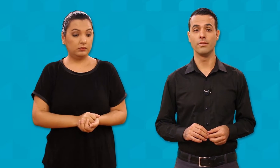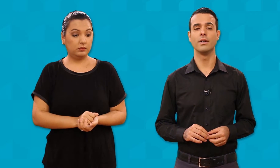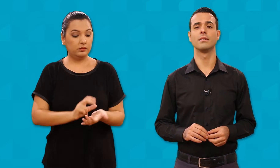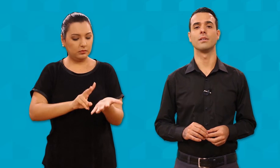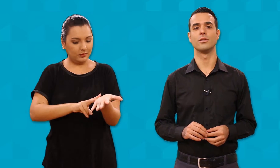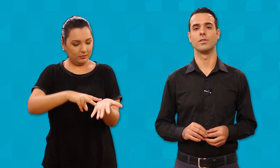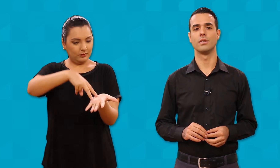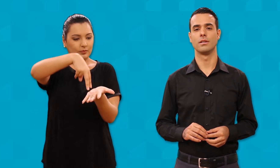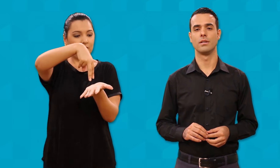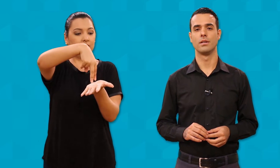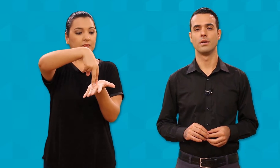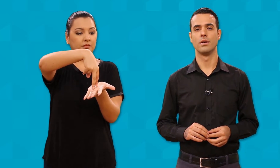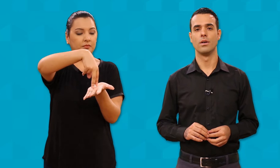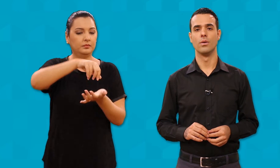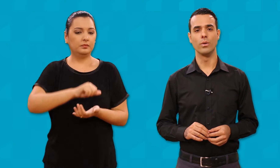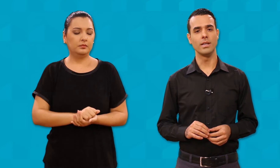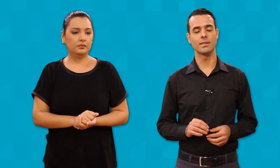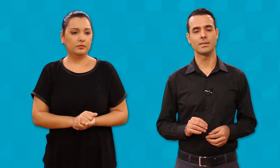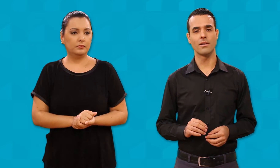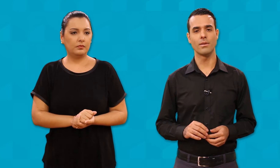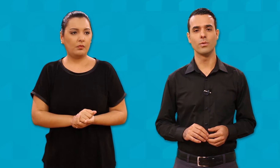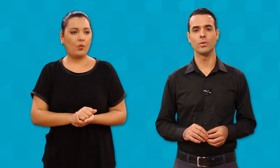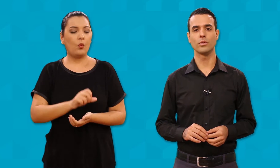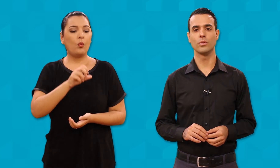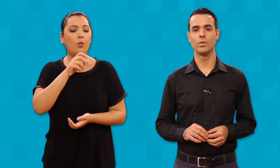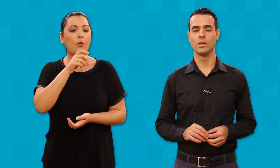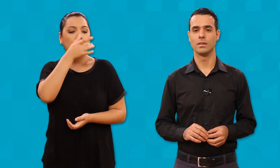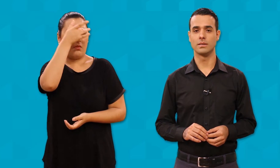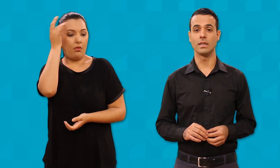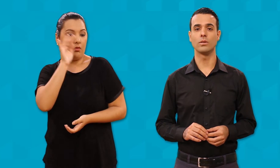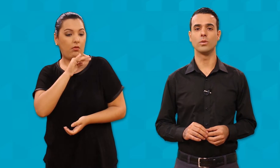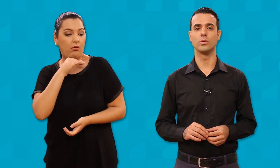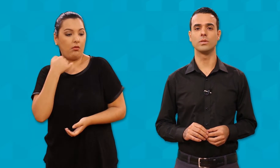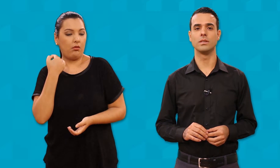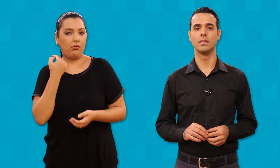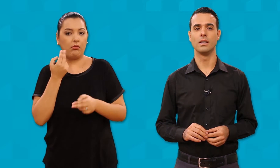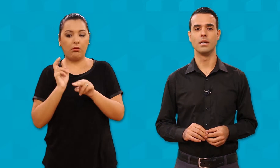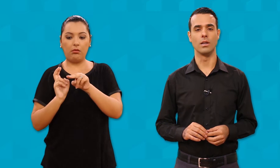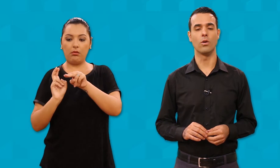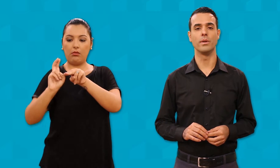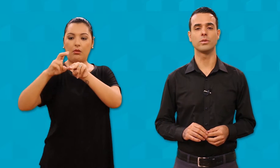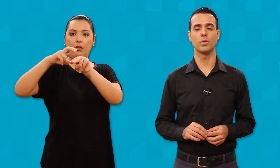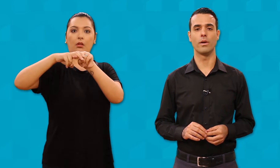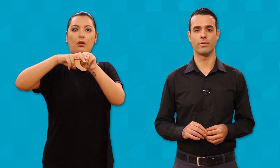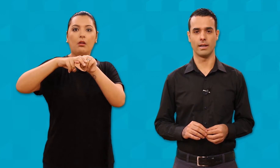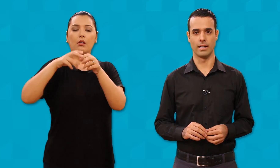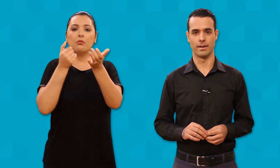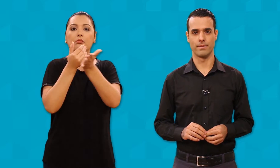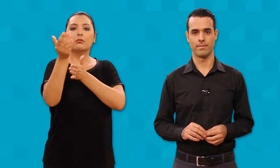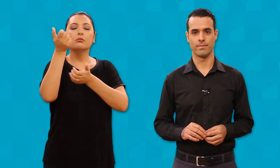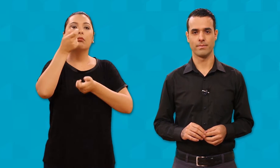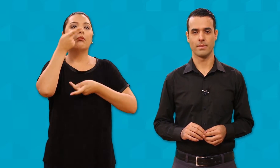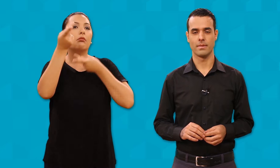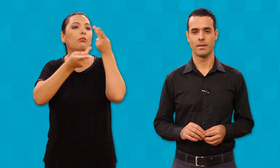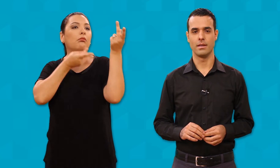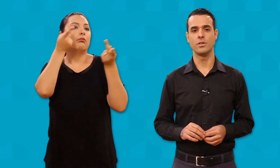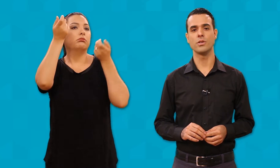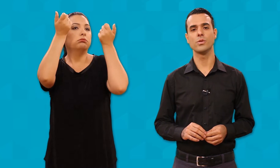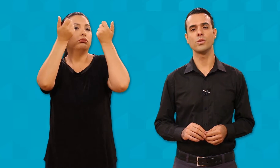levanta-te. O que estava morto, sentou-se e começou a falar. E Jesus